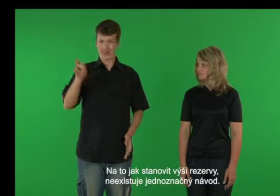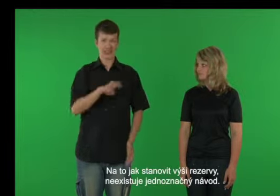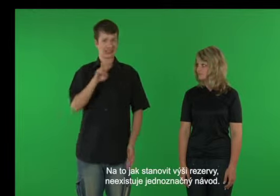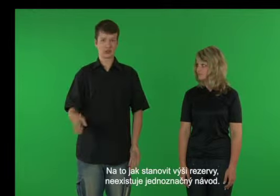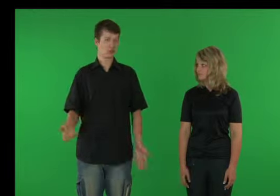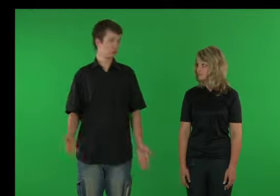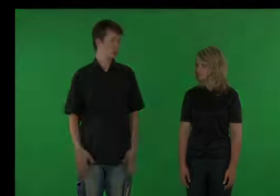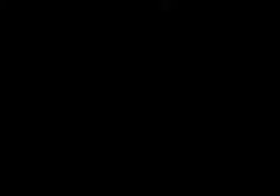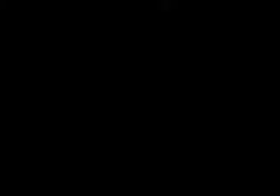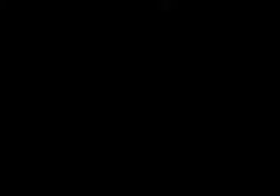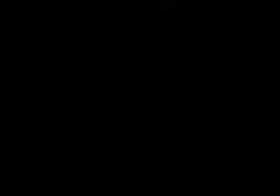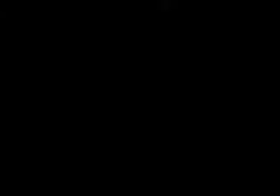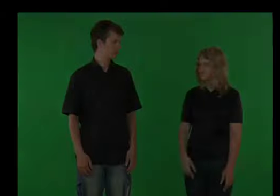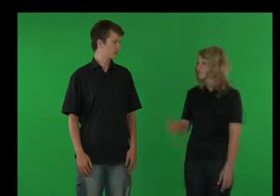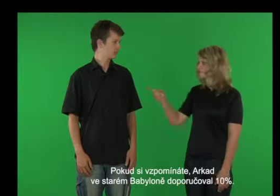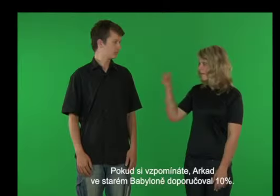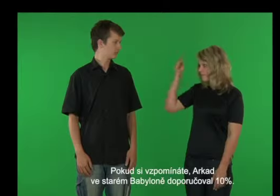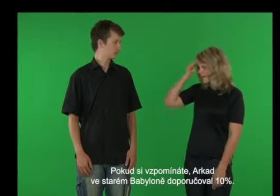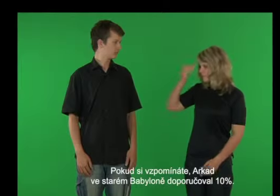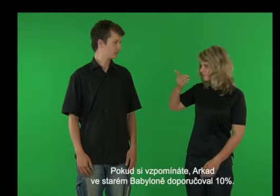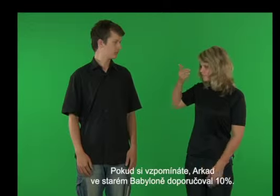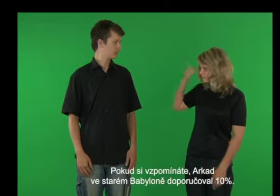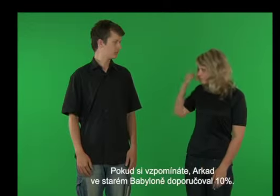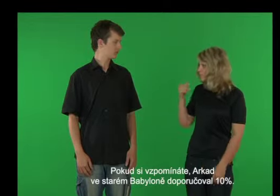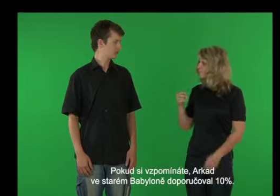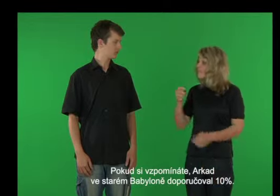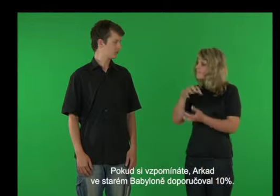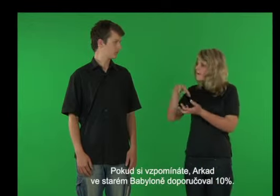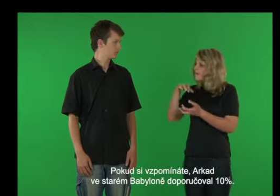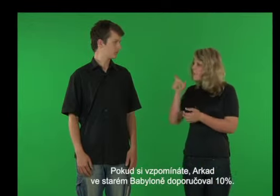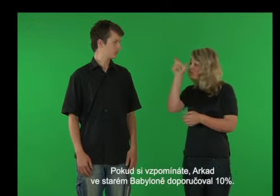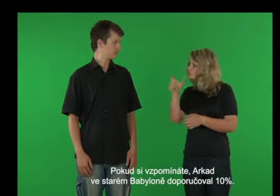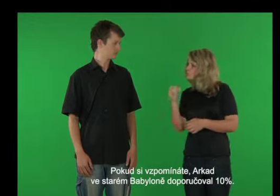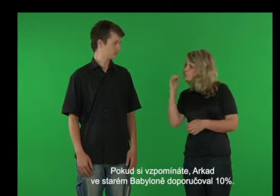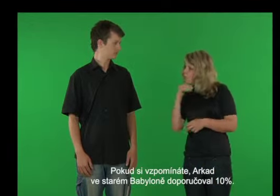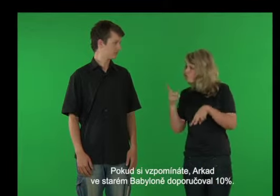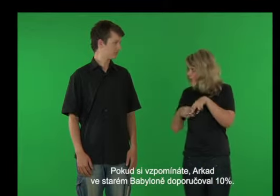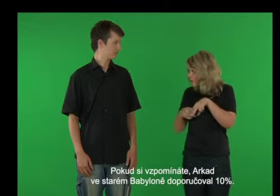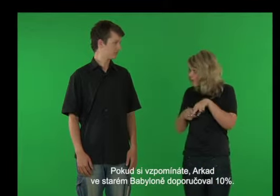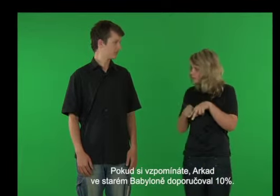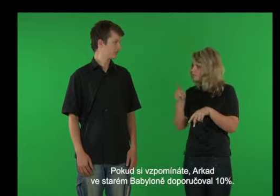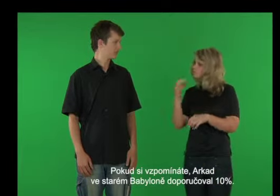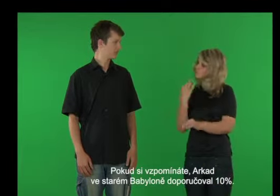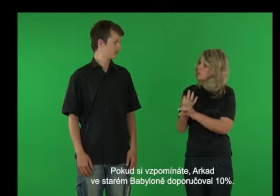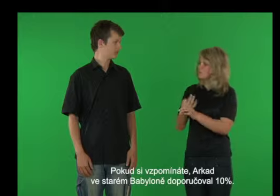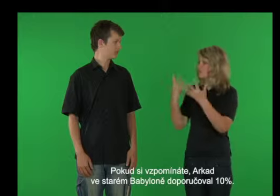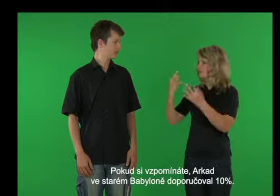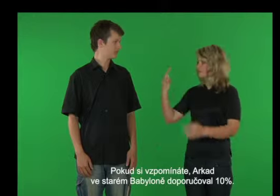neexistuje jednoznačně. Pokud si vzpomínáte, Arkád ve starém Babyloně doporučoval 10%.